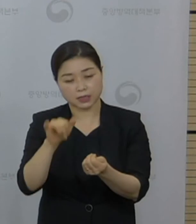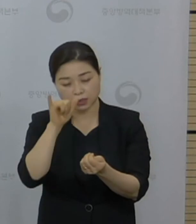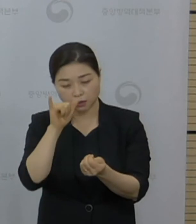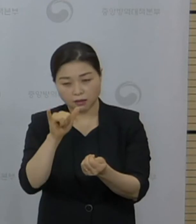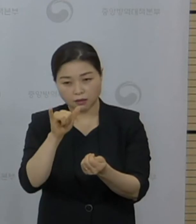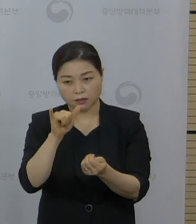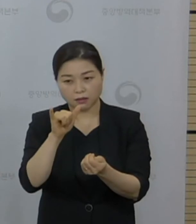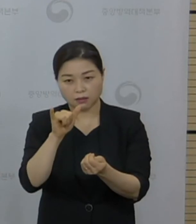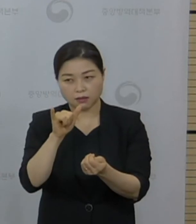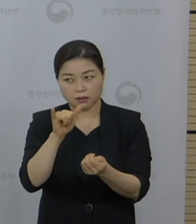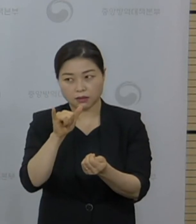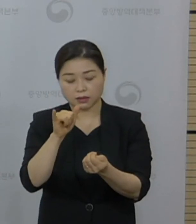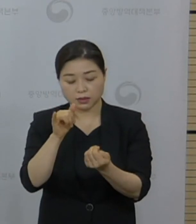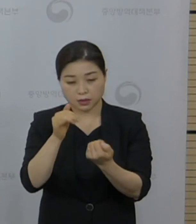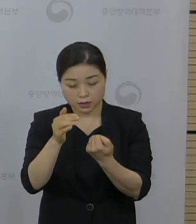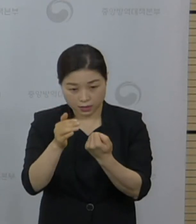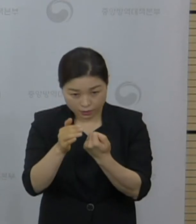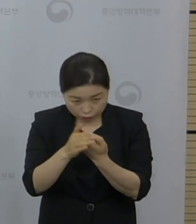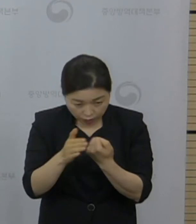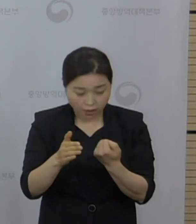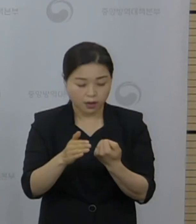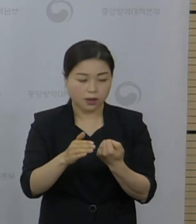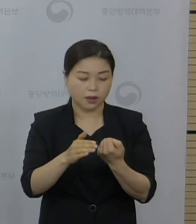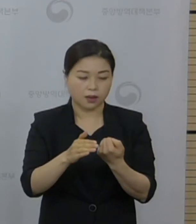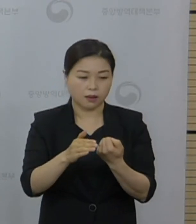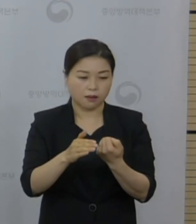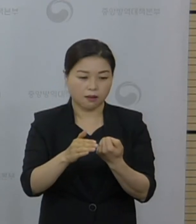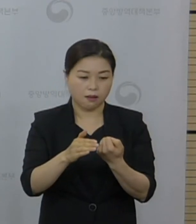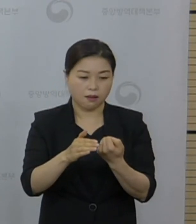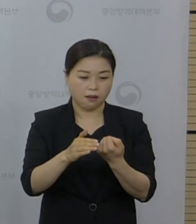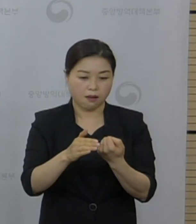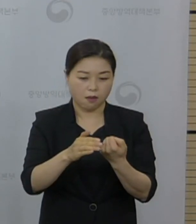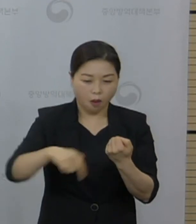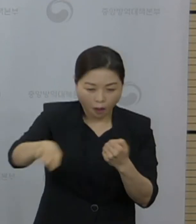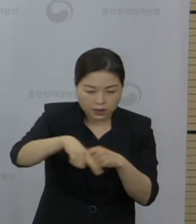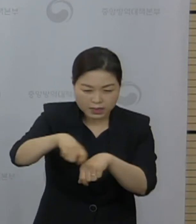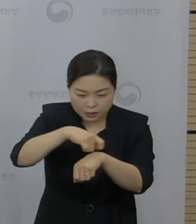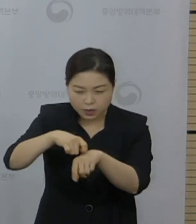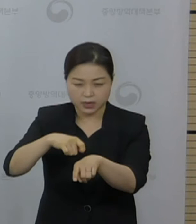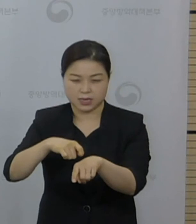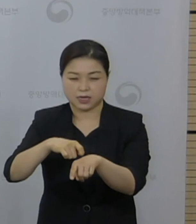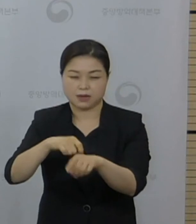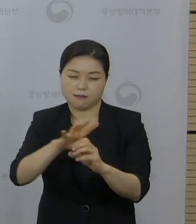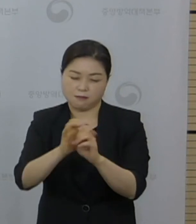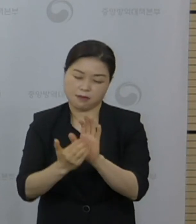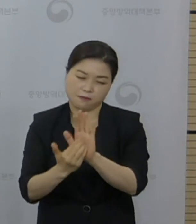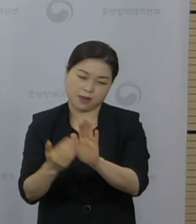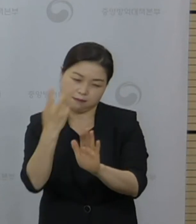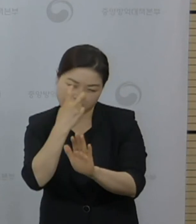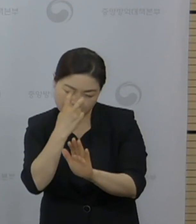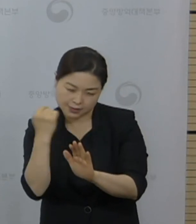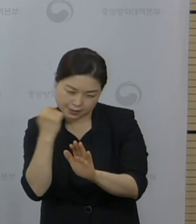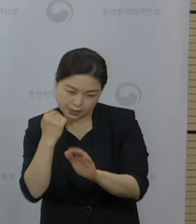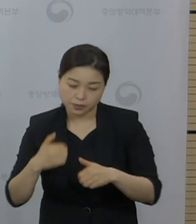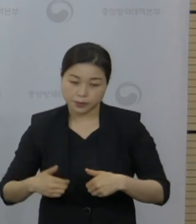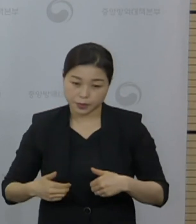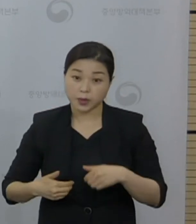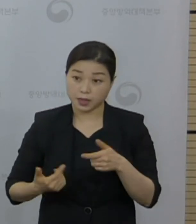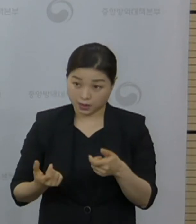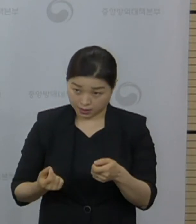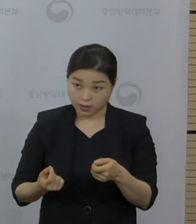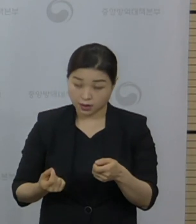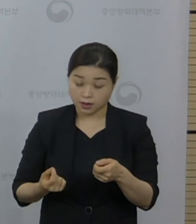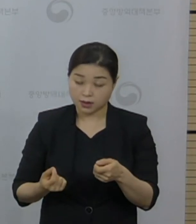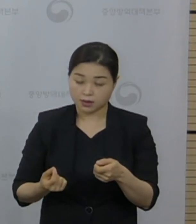별도의 추가적인 방역 관리가 필요하다는 것을 방역 필요하다는 것을